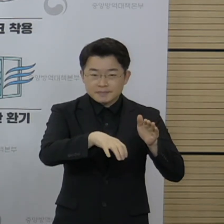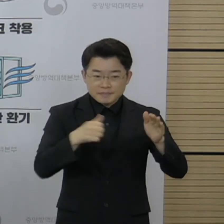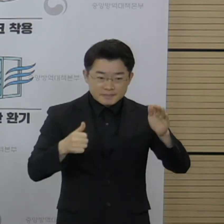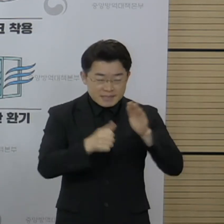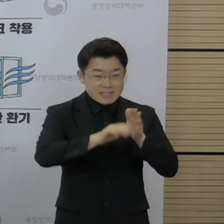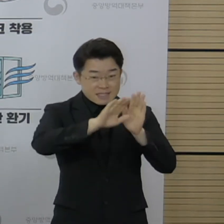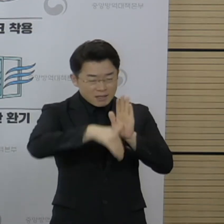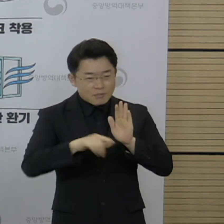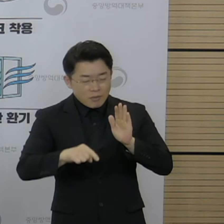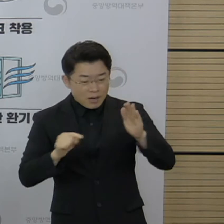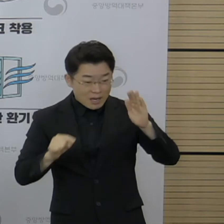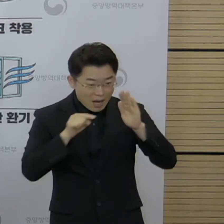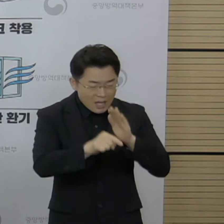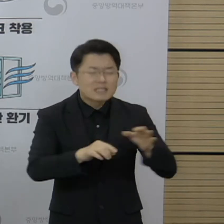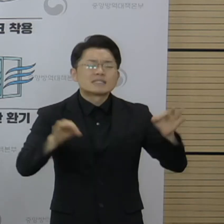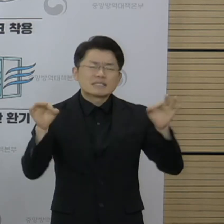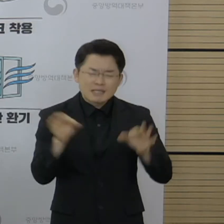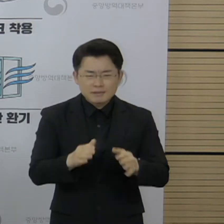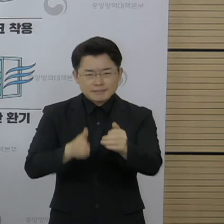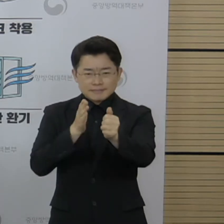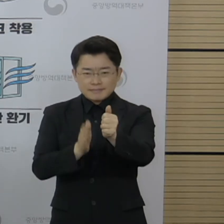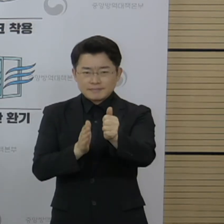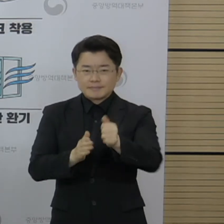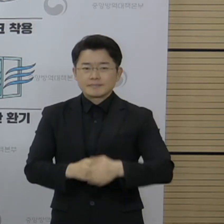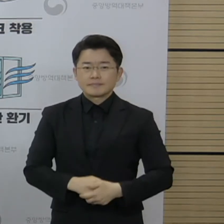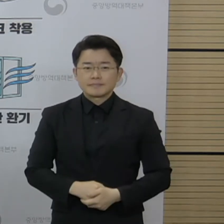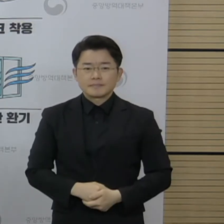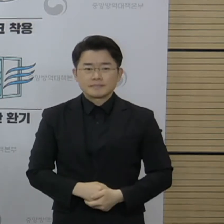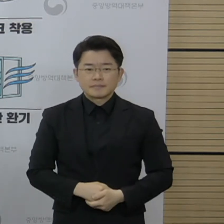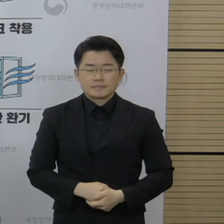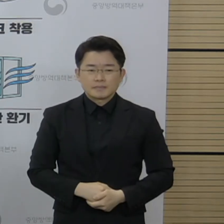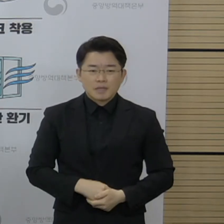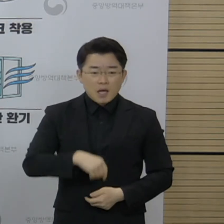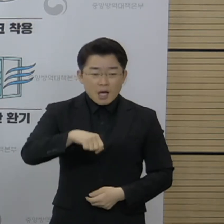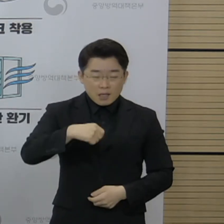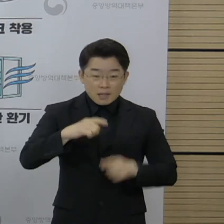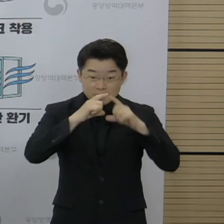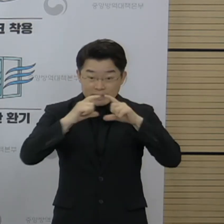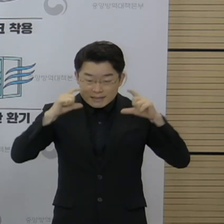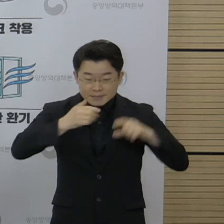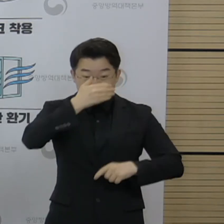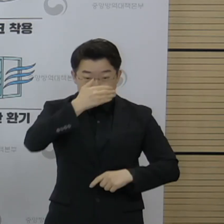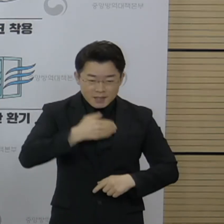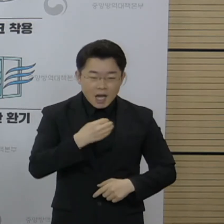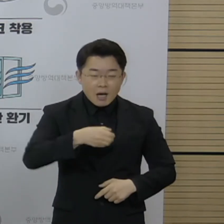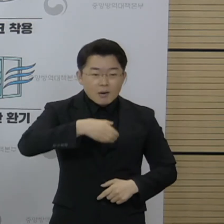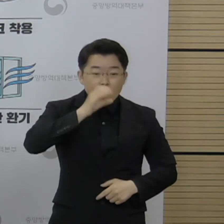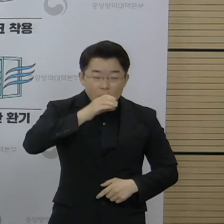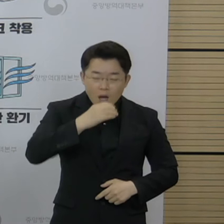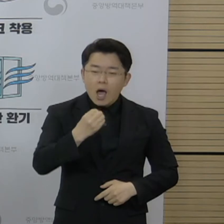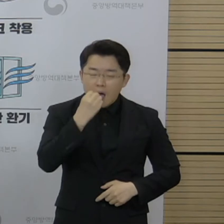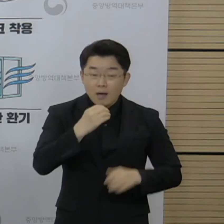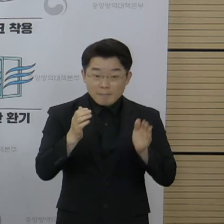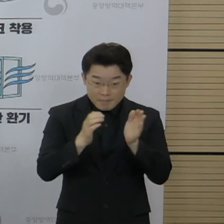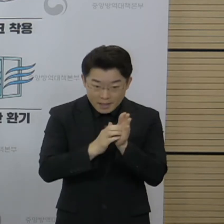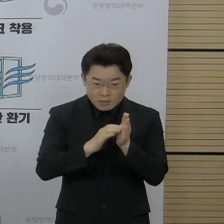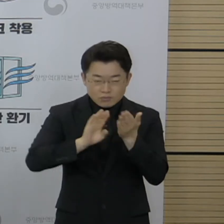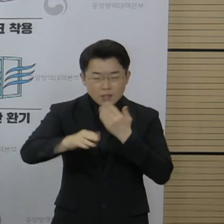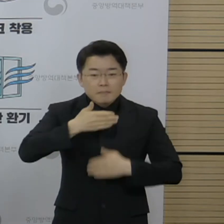머무는 시간을 최소화해 주시고 음식물 섭취 전후, 또 대화 시에는 음식